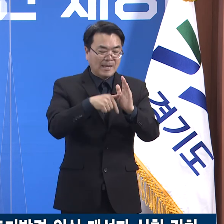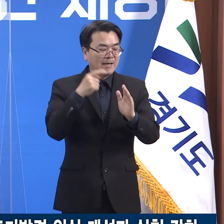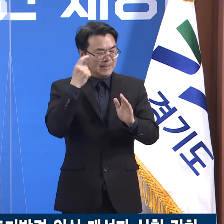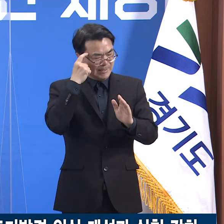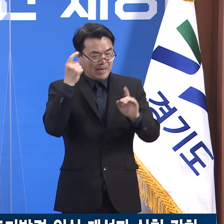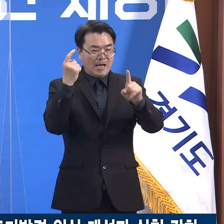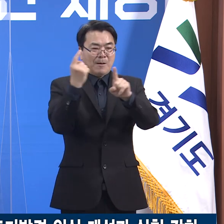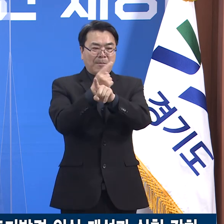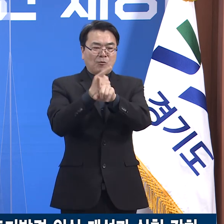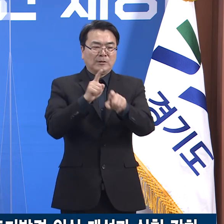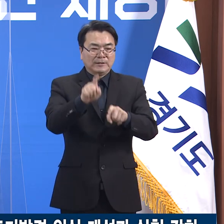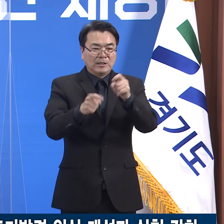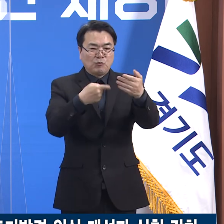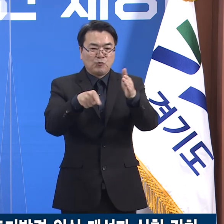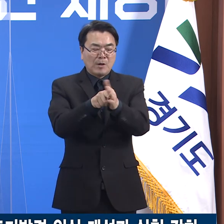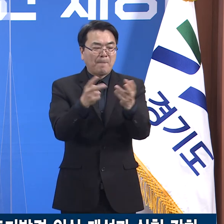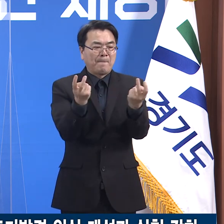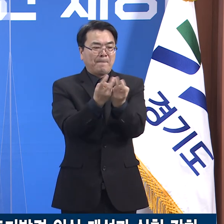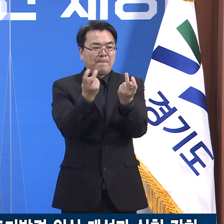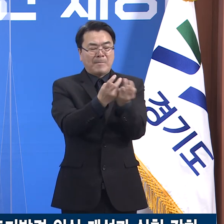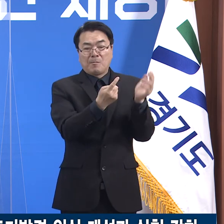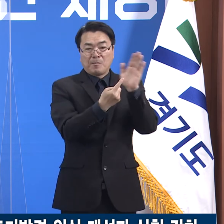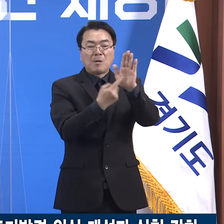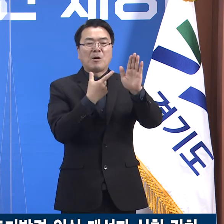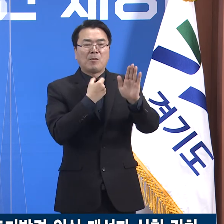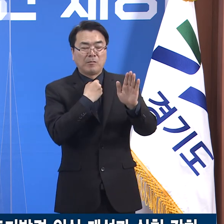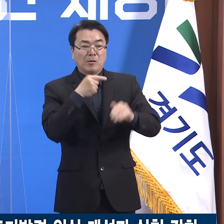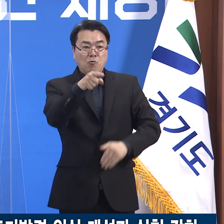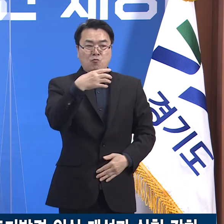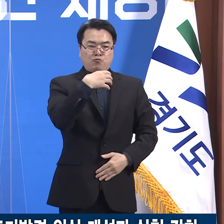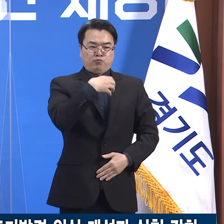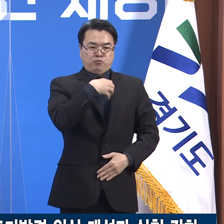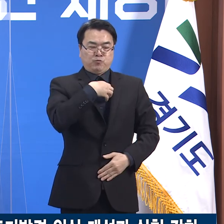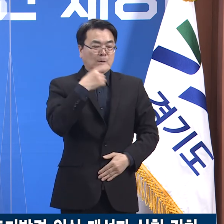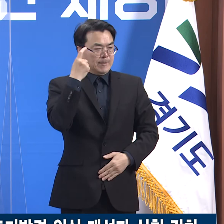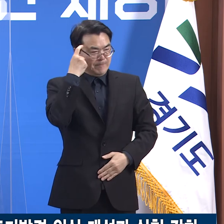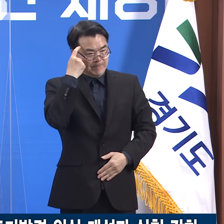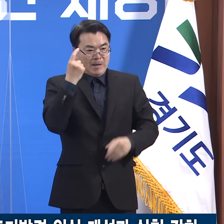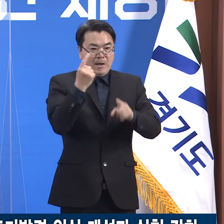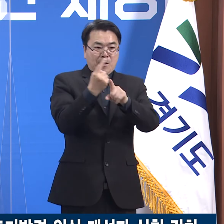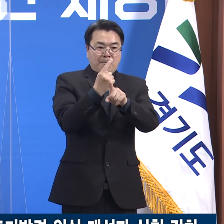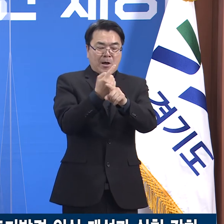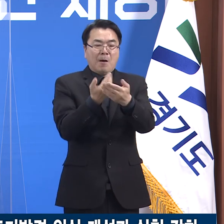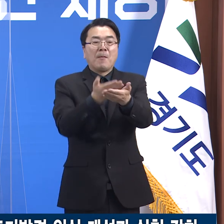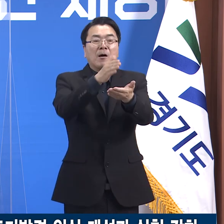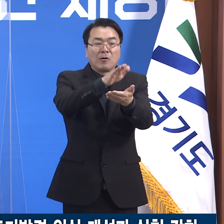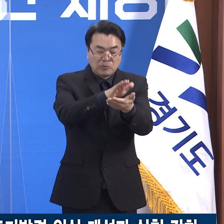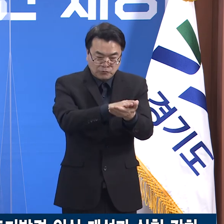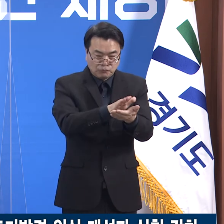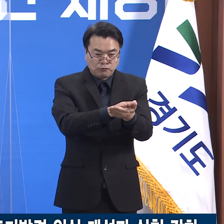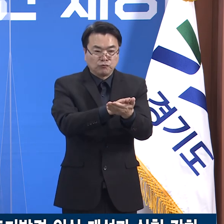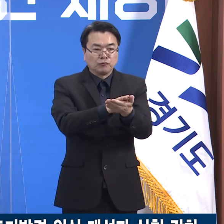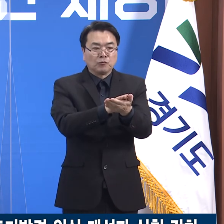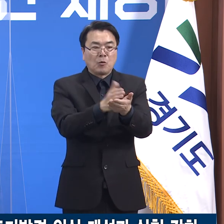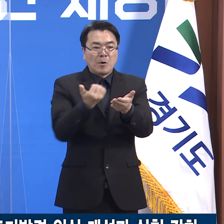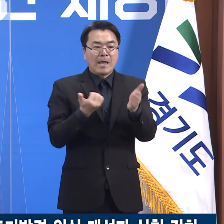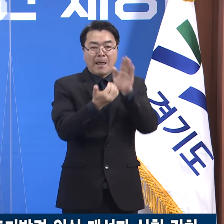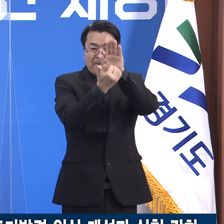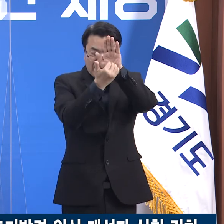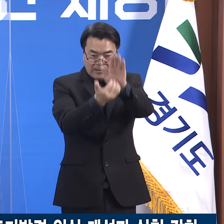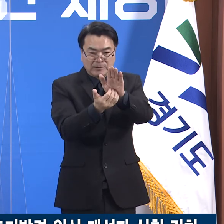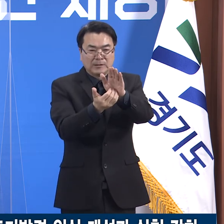도는 위험 인식을 개선하고 실천을 강화하는 것이 코로나19 방역의 가장 중요한 지점이라고